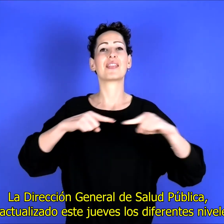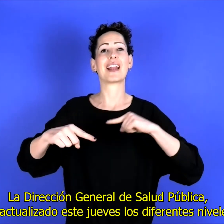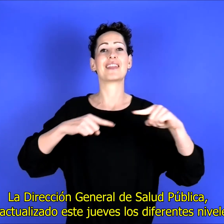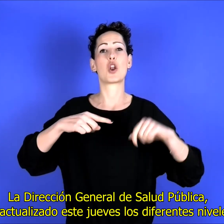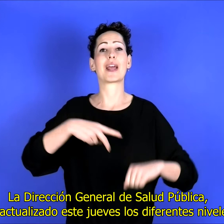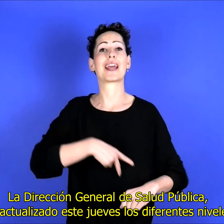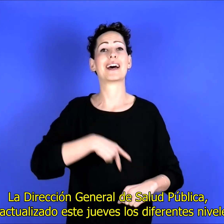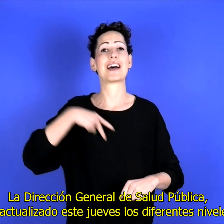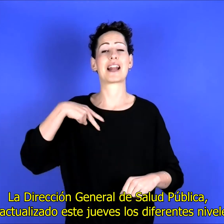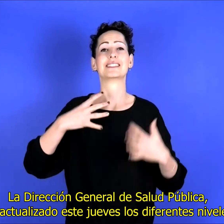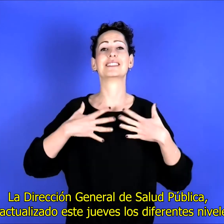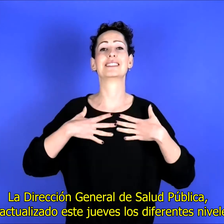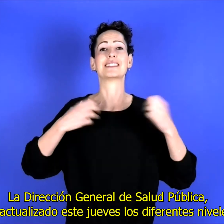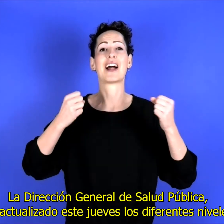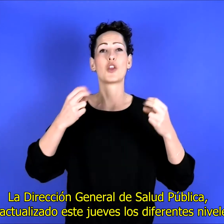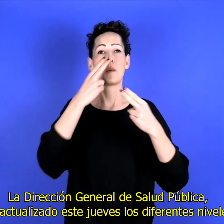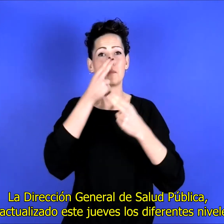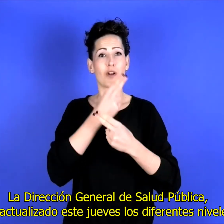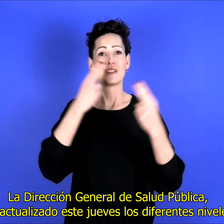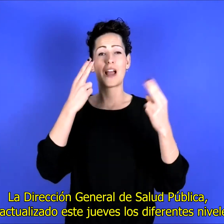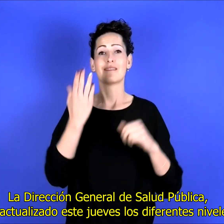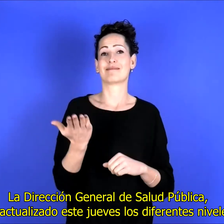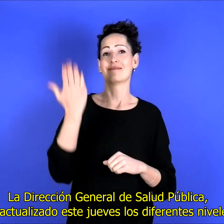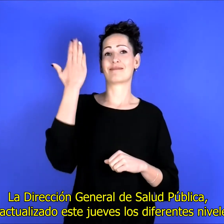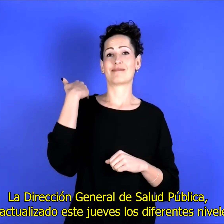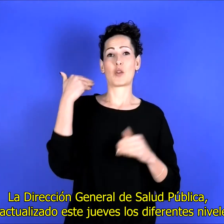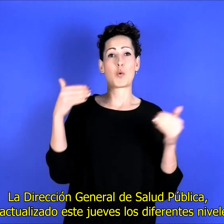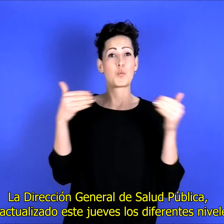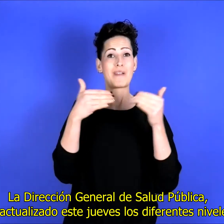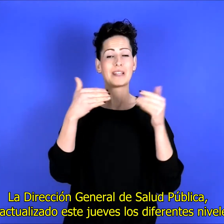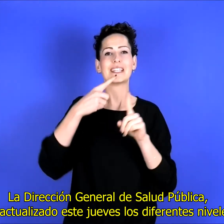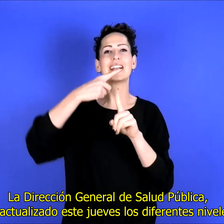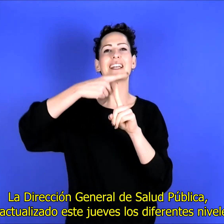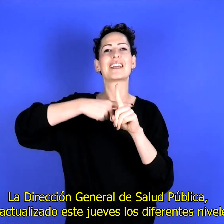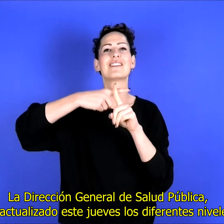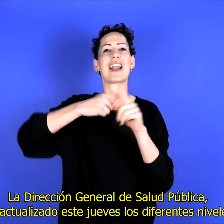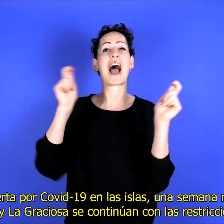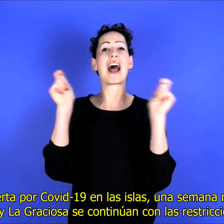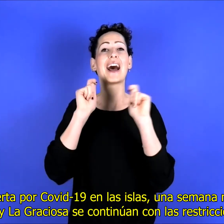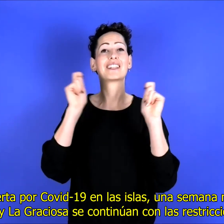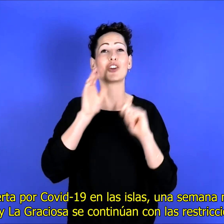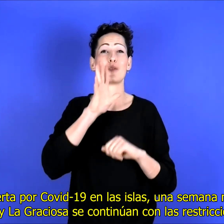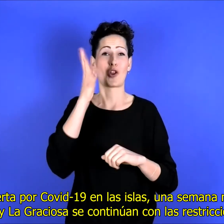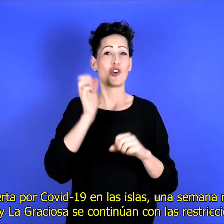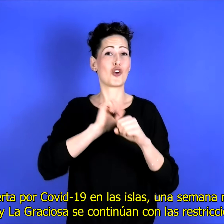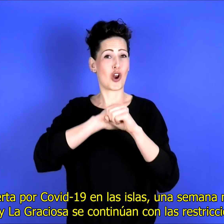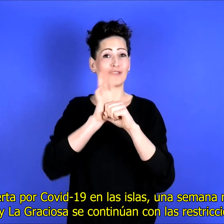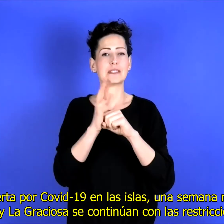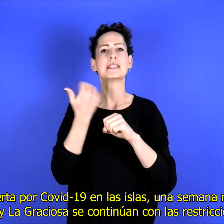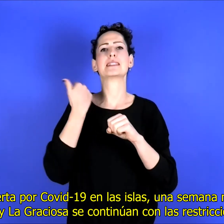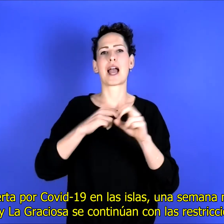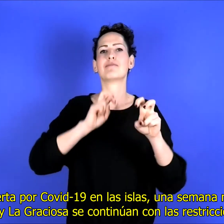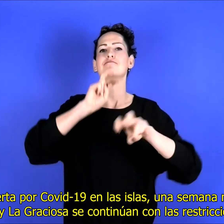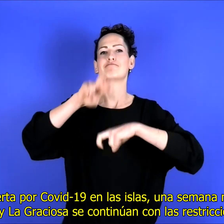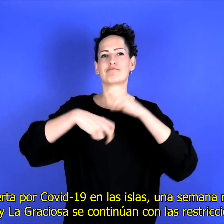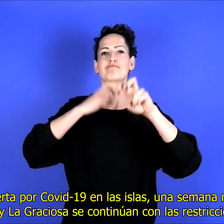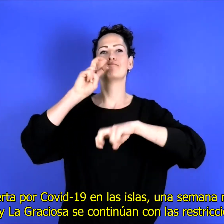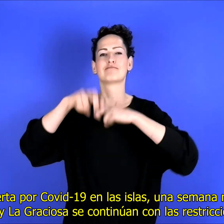La Dirección General de Salud Pública ha actualizado este jueves los diferentes niveles de alerta